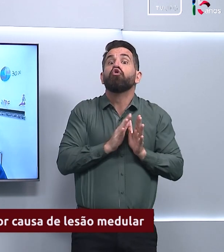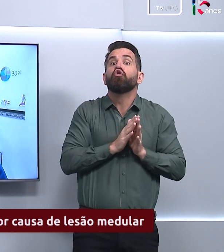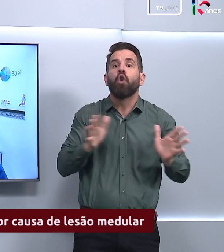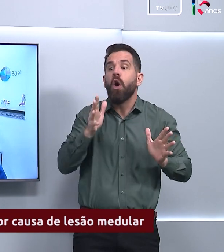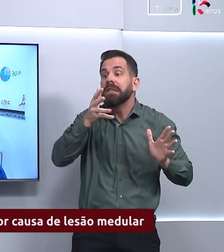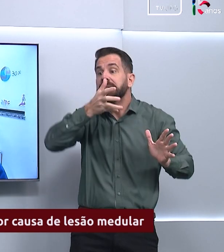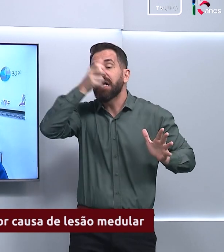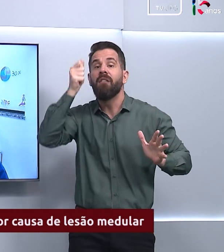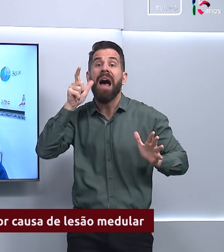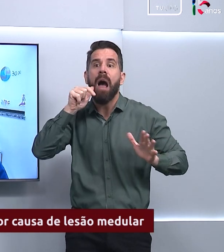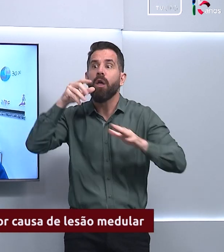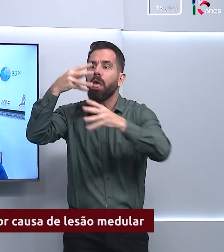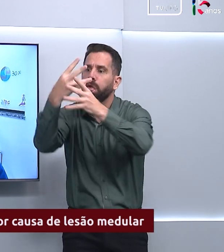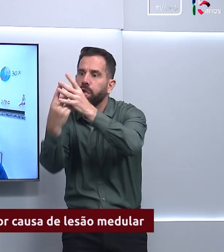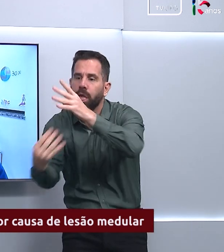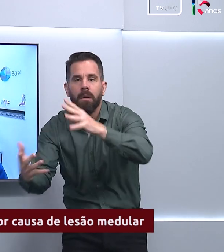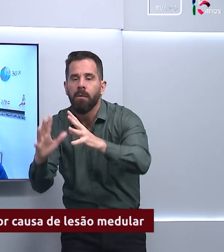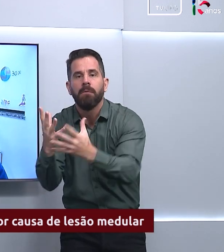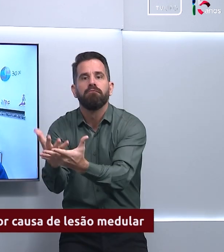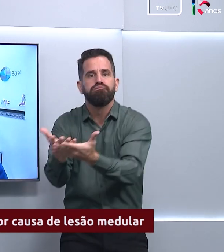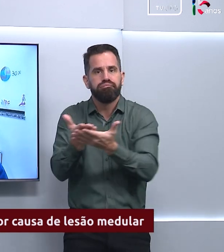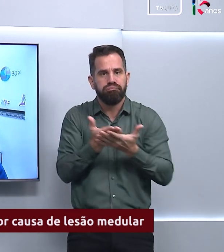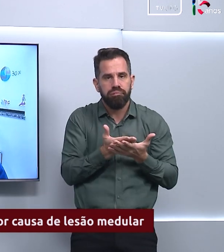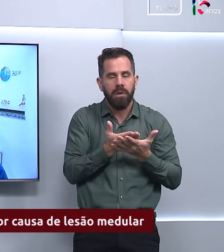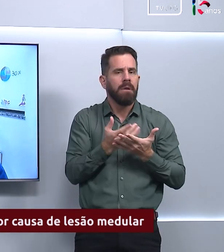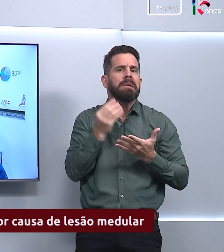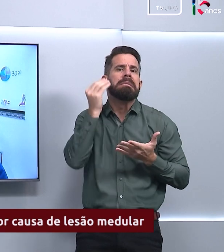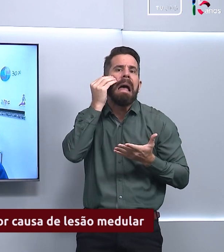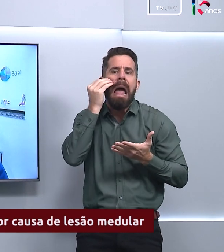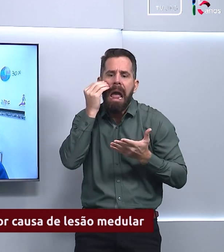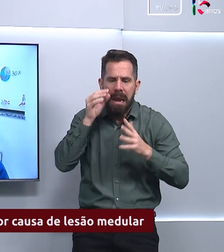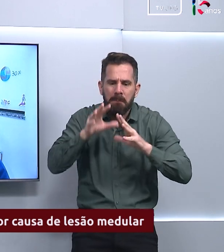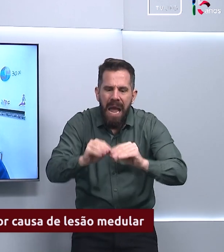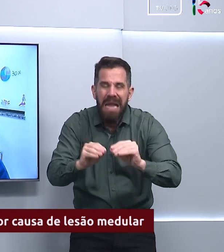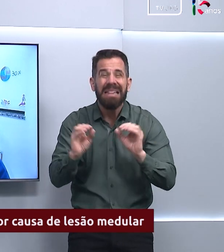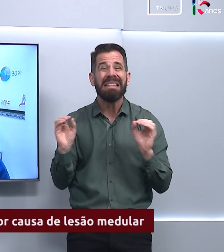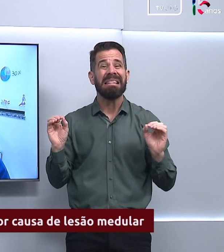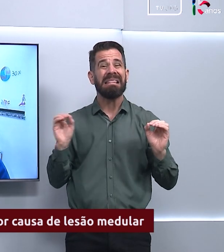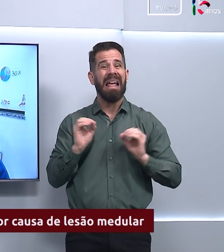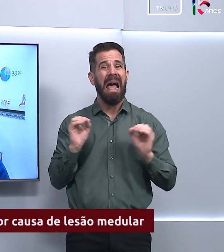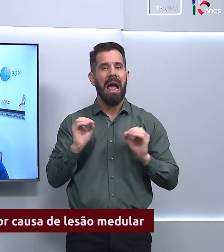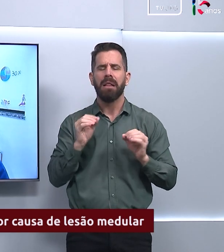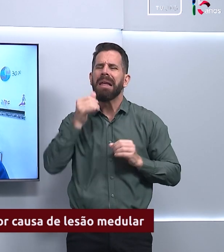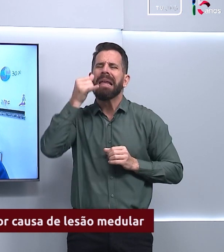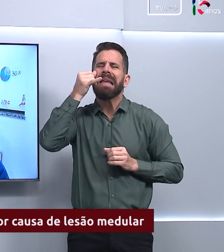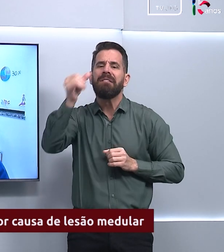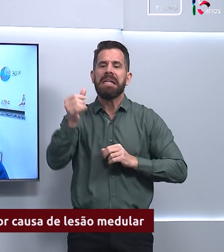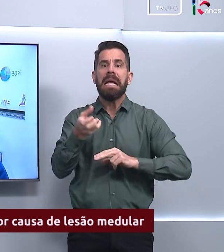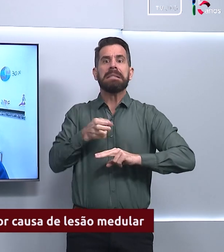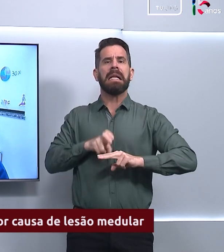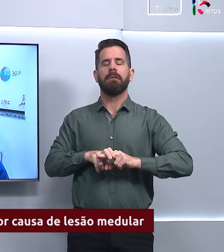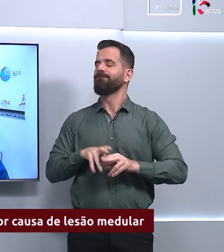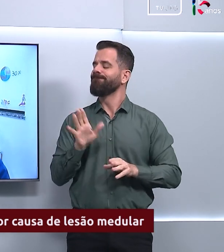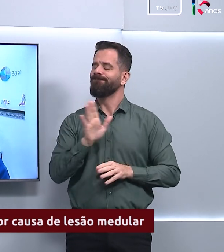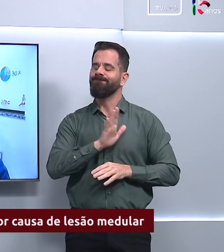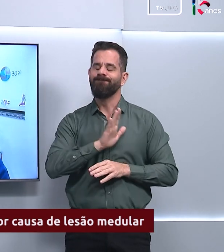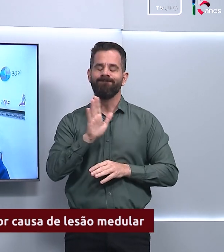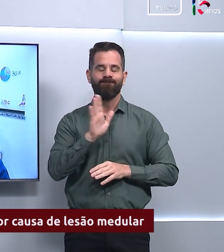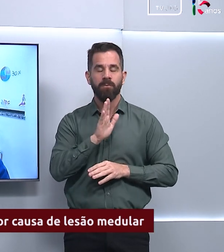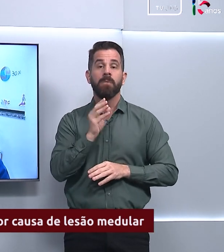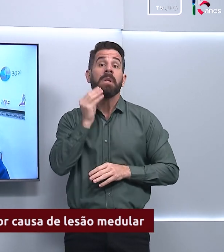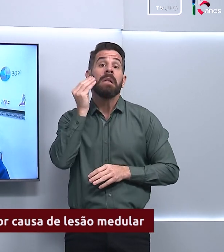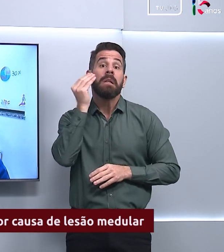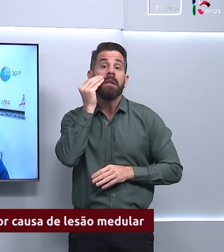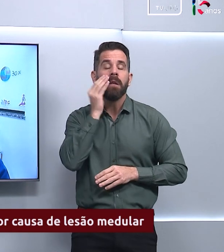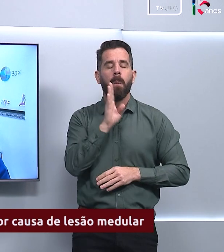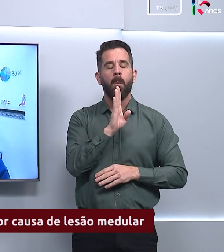fazendo força se consegue sentar não não se deve testar isso evitar sentar com essa pessoa evitar mobilizar essa